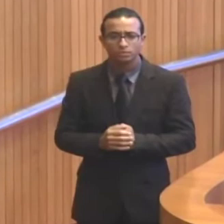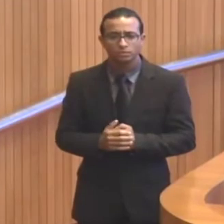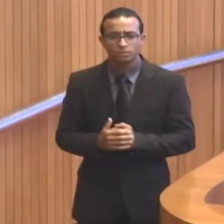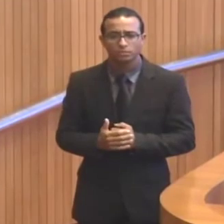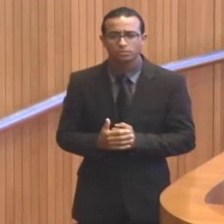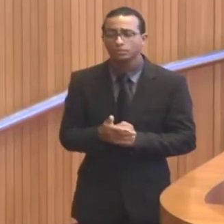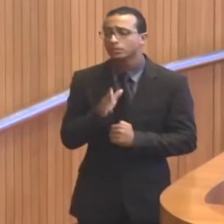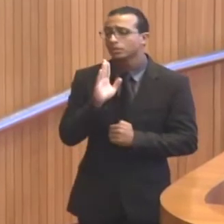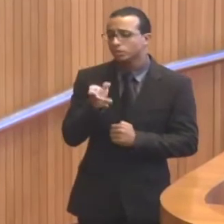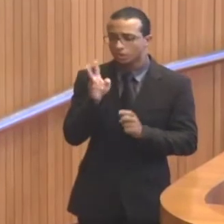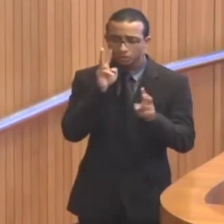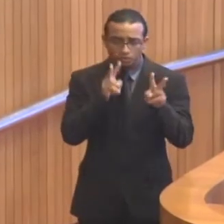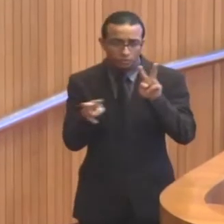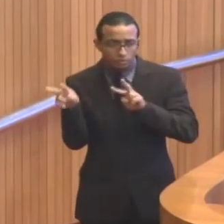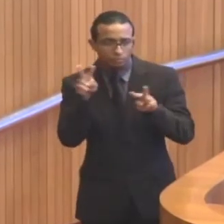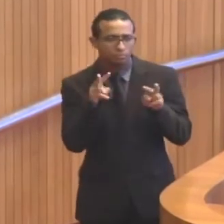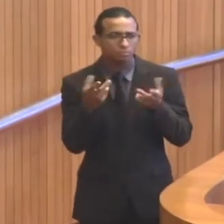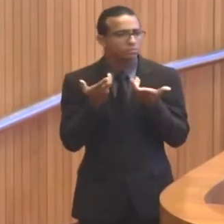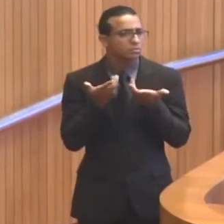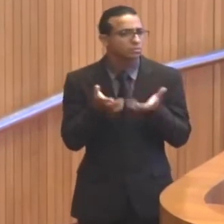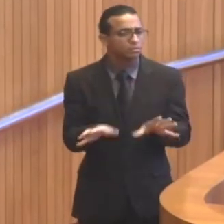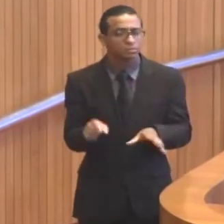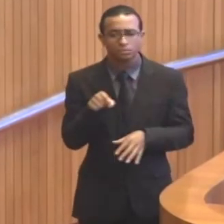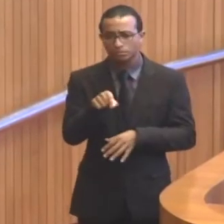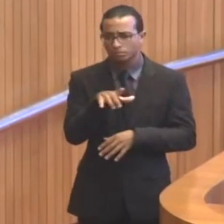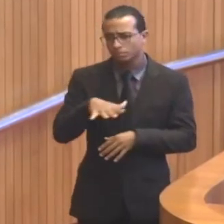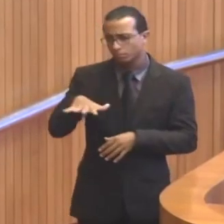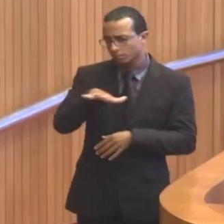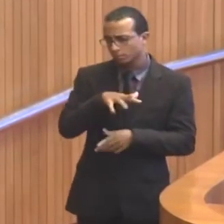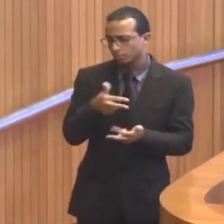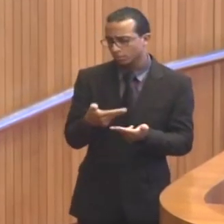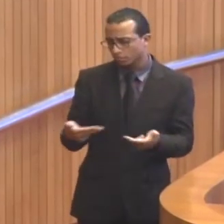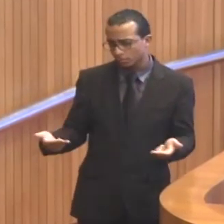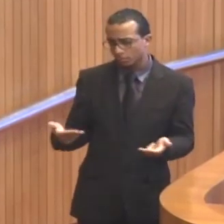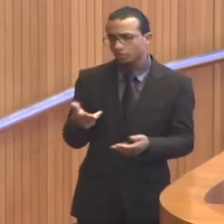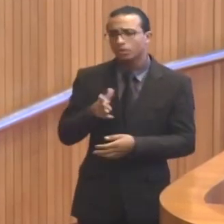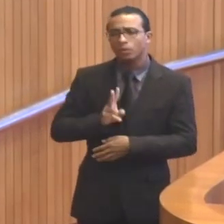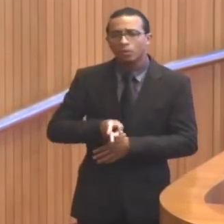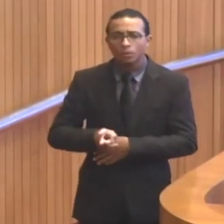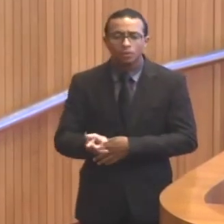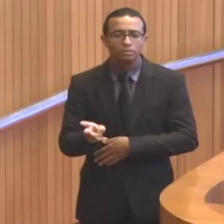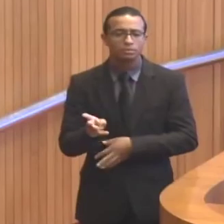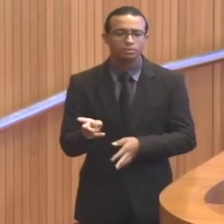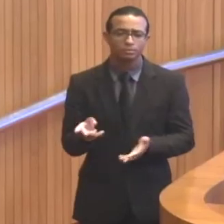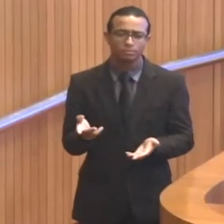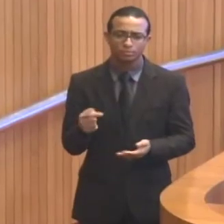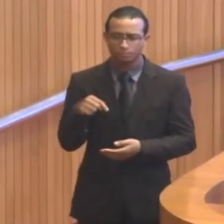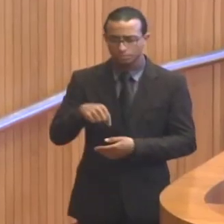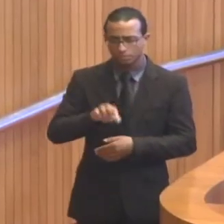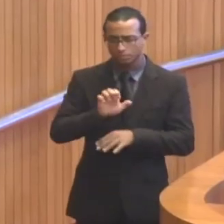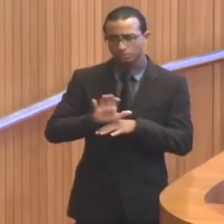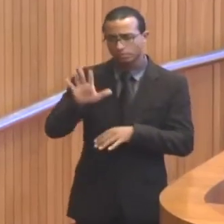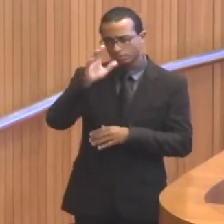viu esse filme e não queremos que essas tragédias continuem se repetindo aqui no estado do Maranhão. Muito obrigado, senhor presidente.